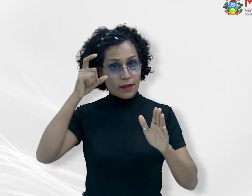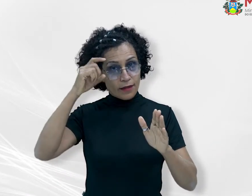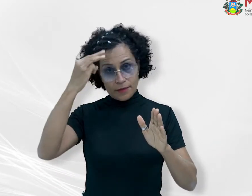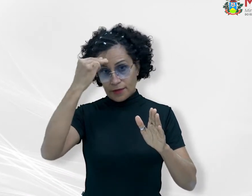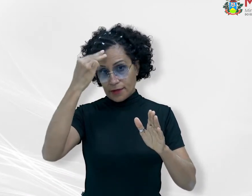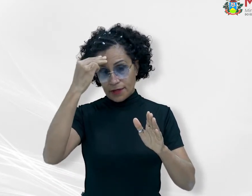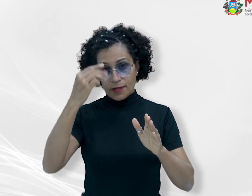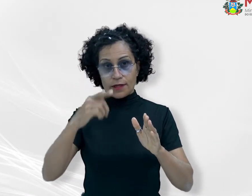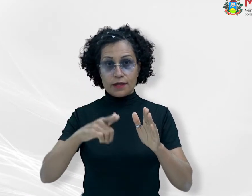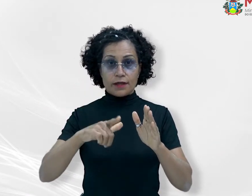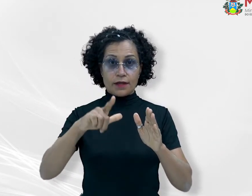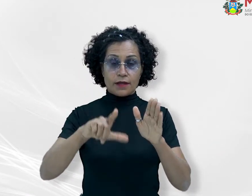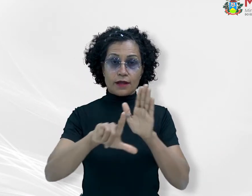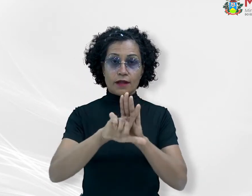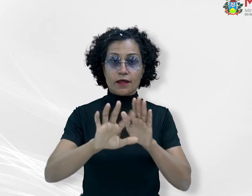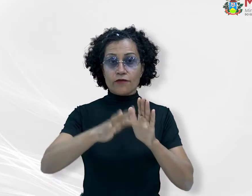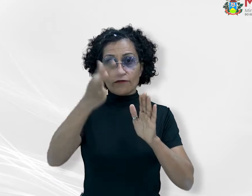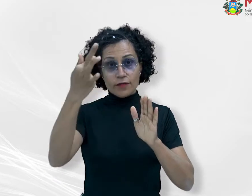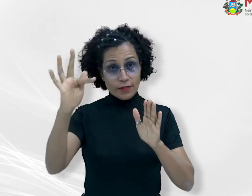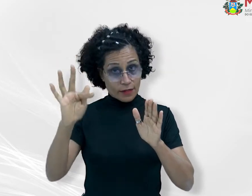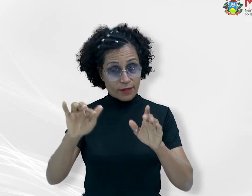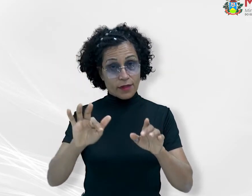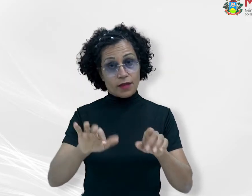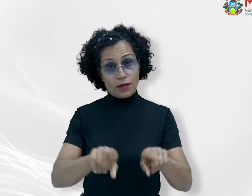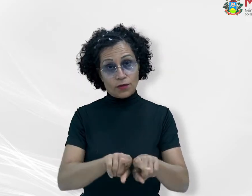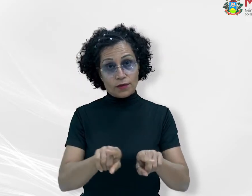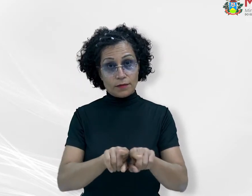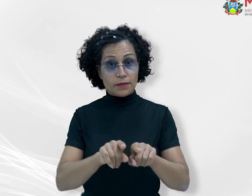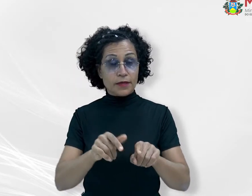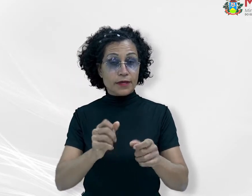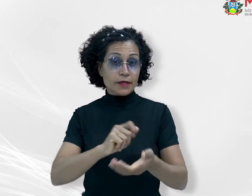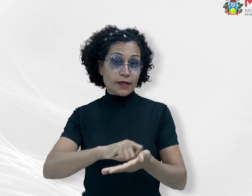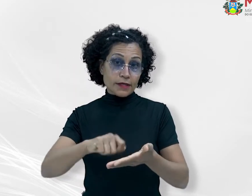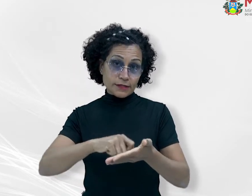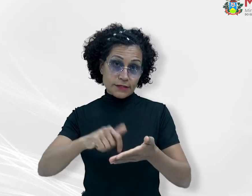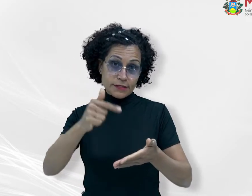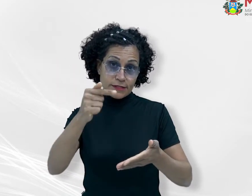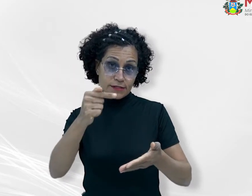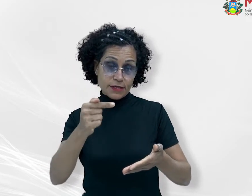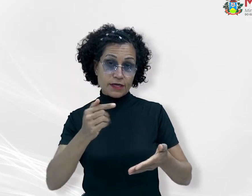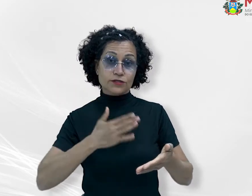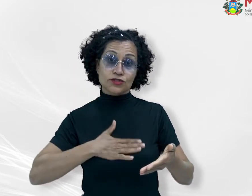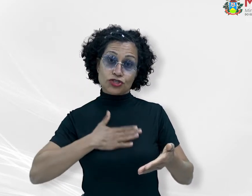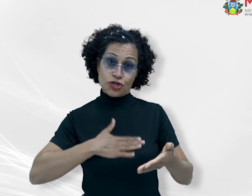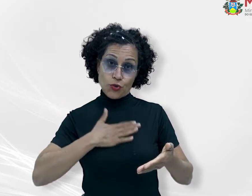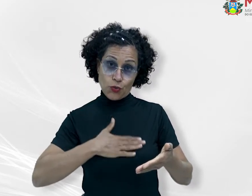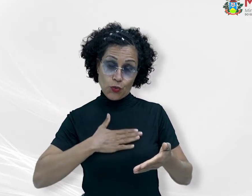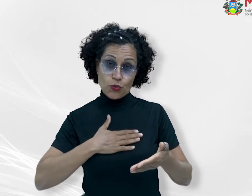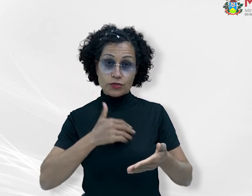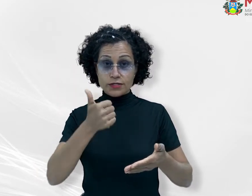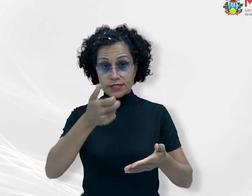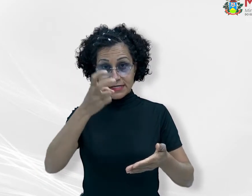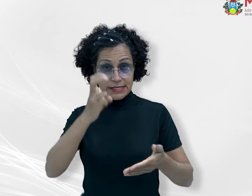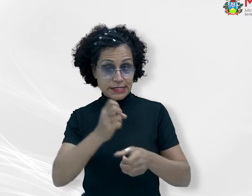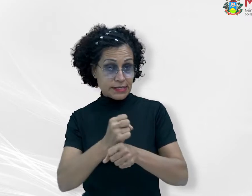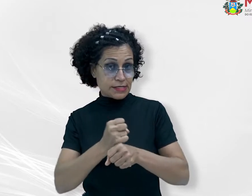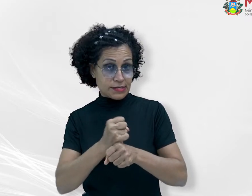.340-2006, assinada no dia 7 de agosto e que está completando 15 anos. Um dos